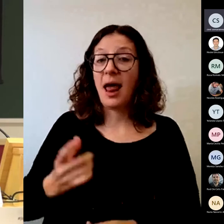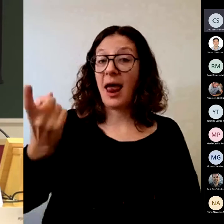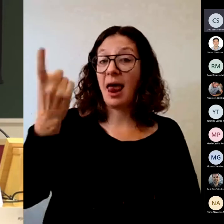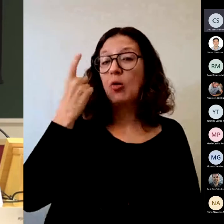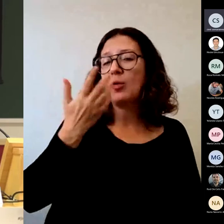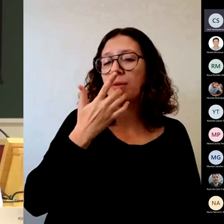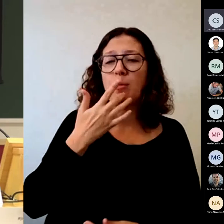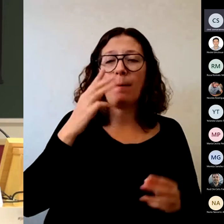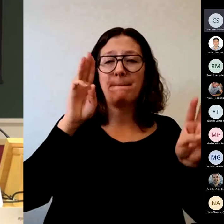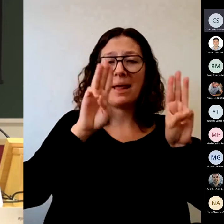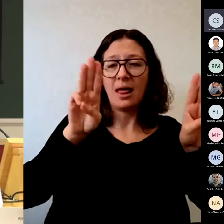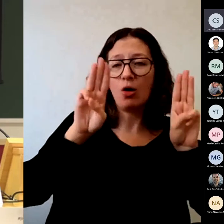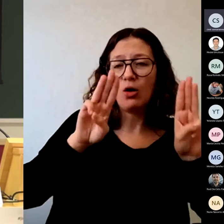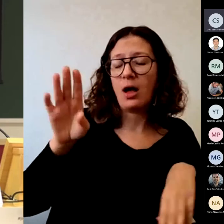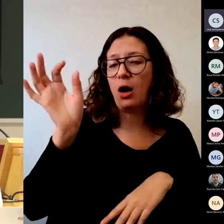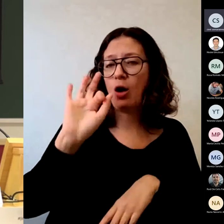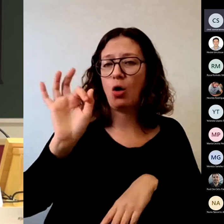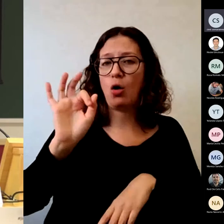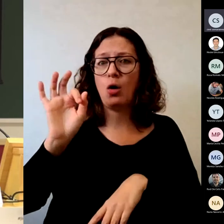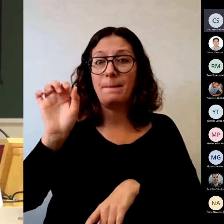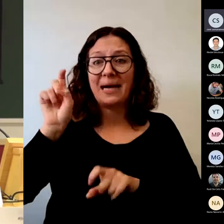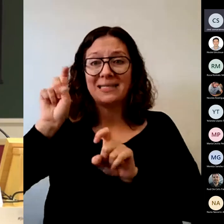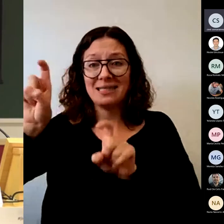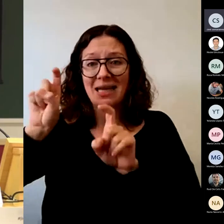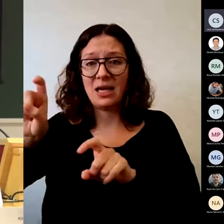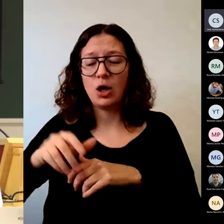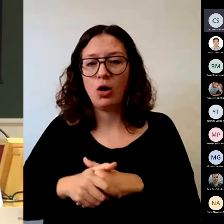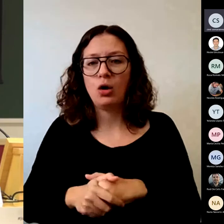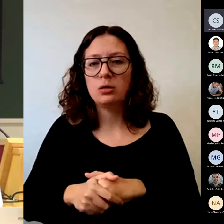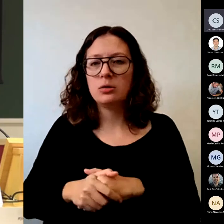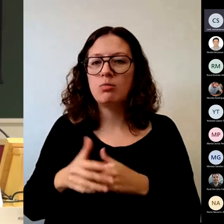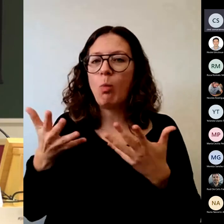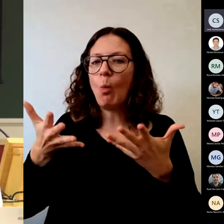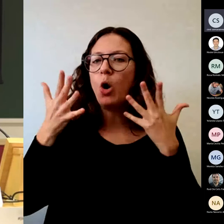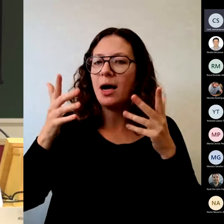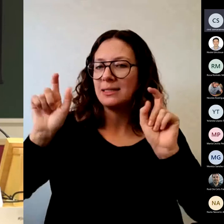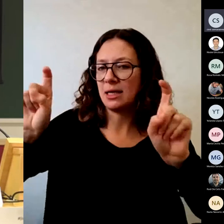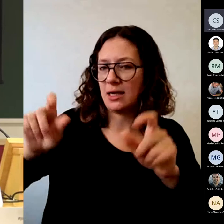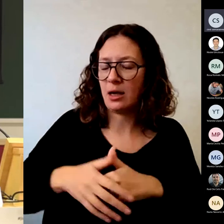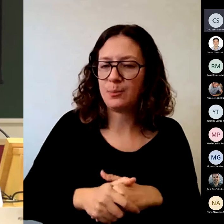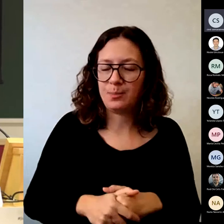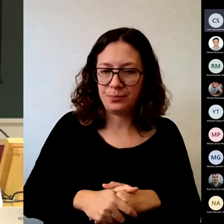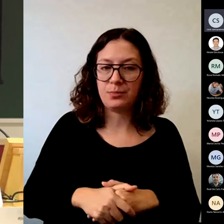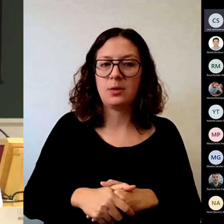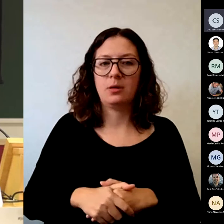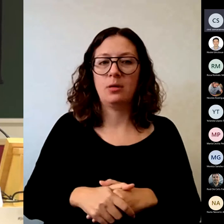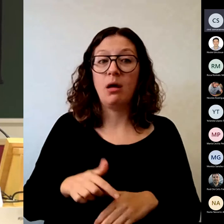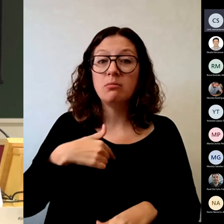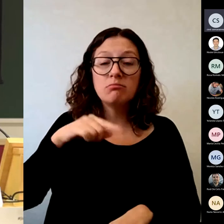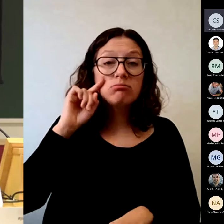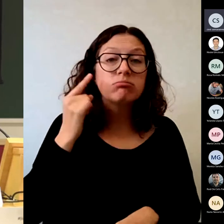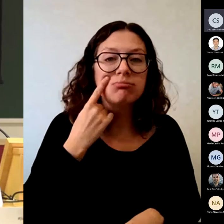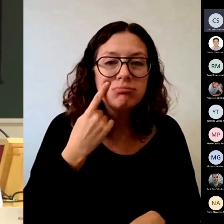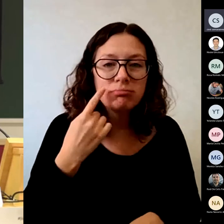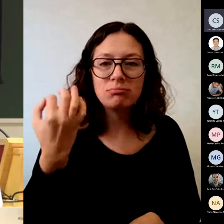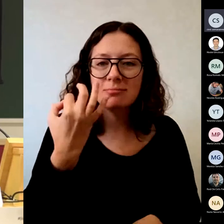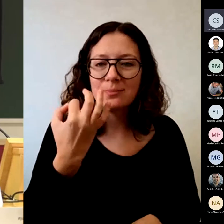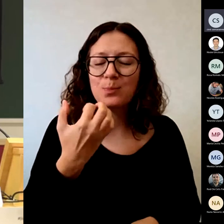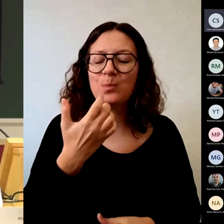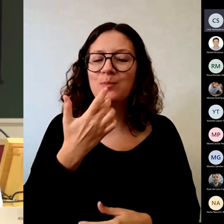les cantan enseñar bueno pues descubrí que todas aquellas actividades